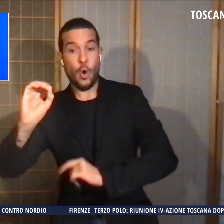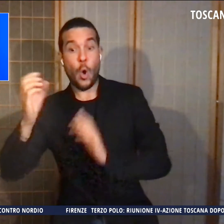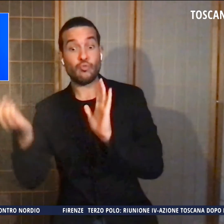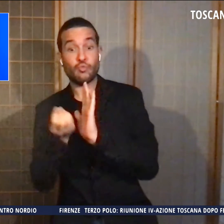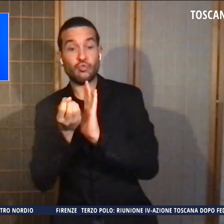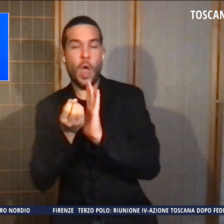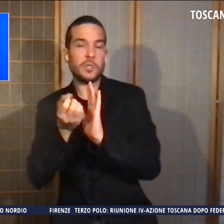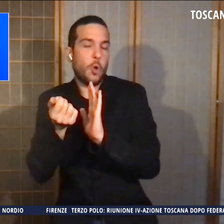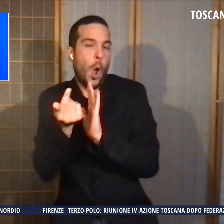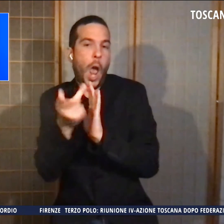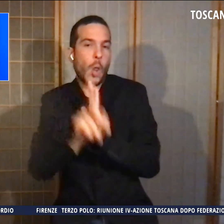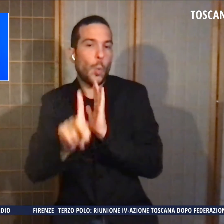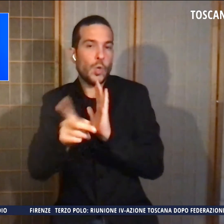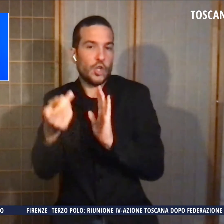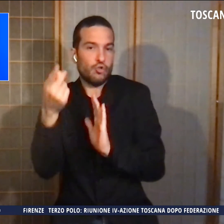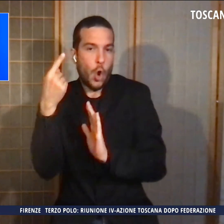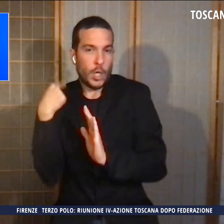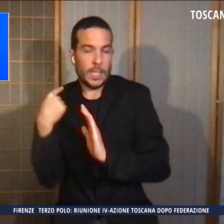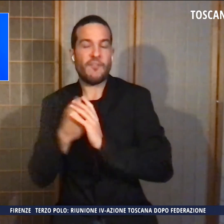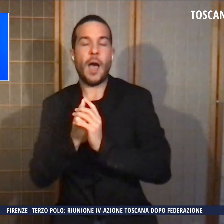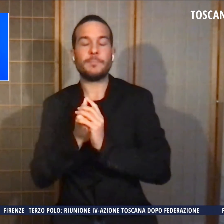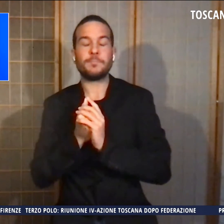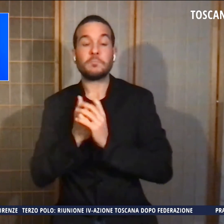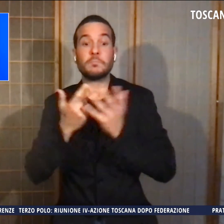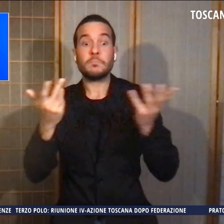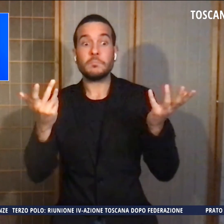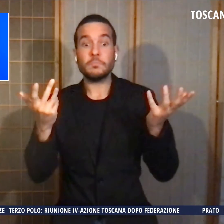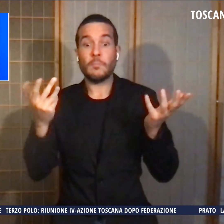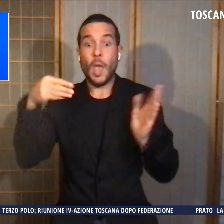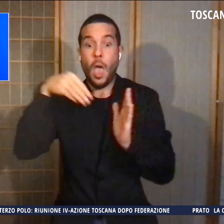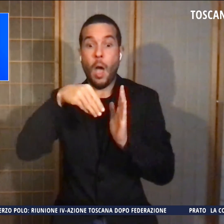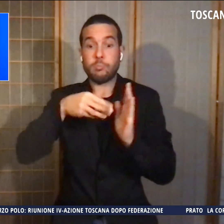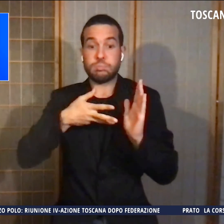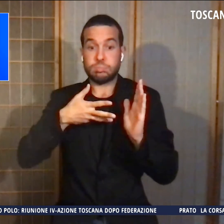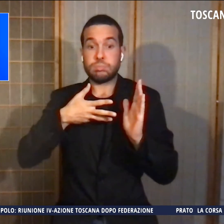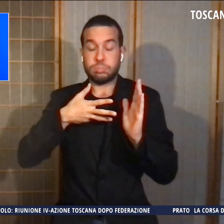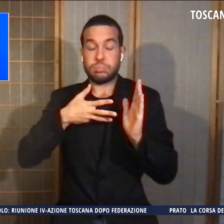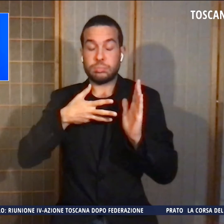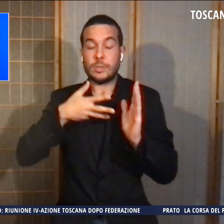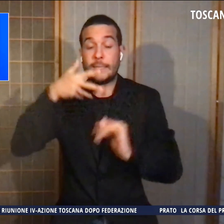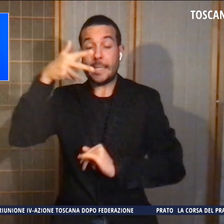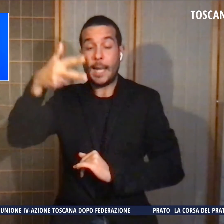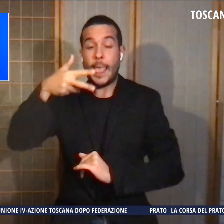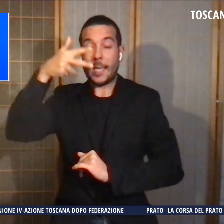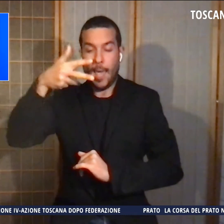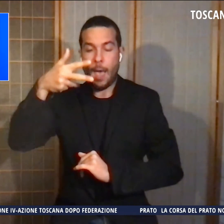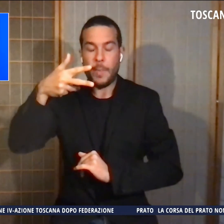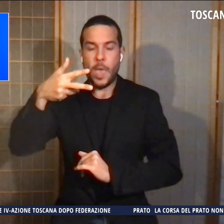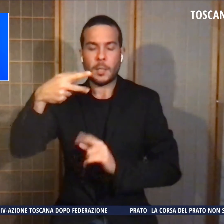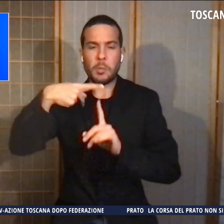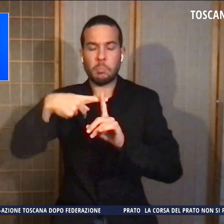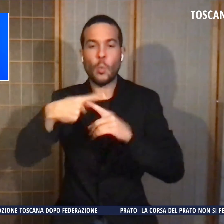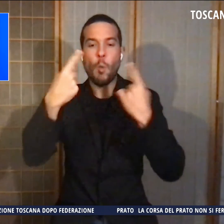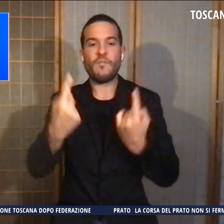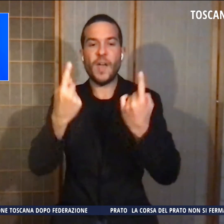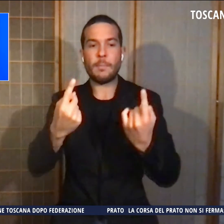giorni fa. Secondo quanto appreso, a bordo ci sono delle telecamere e le fermate vengono monitorate dall'azienda con